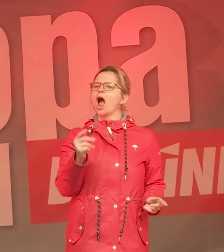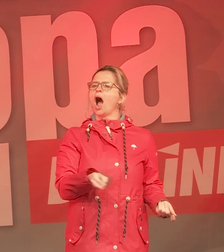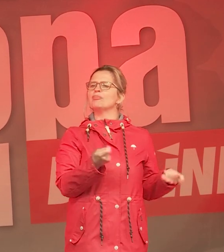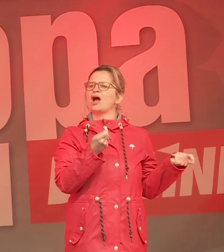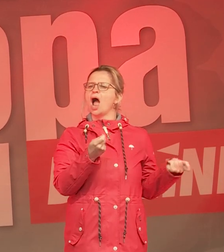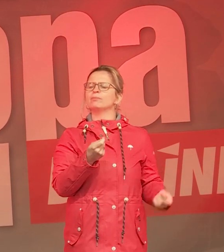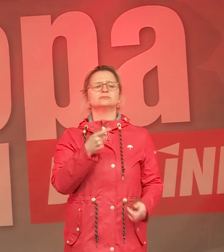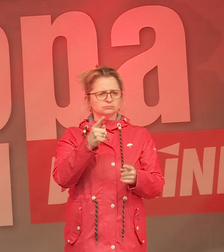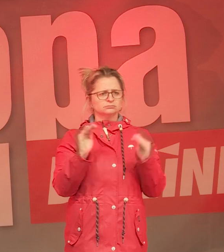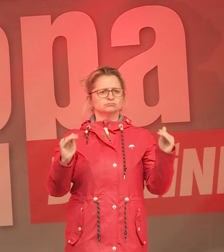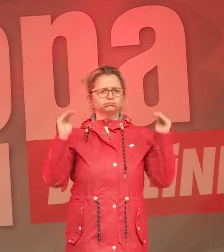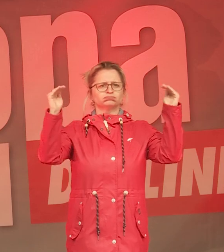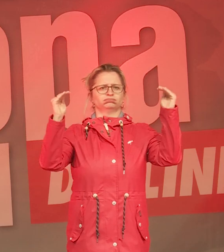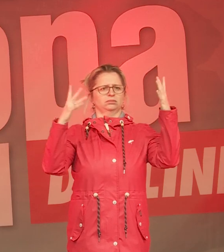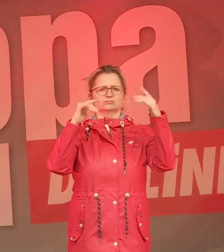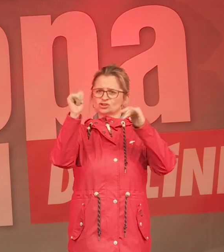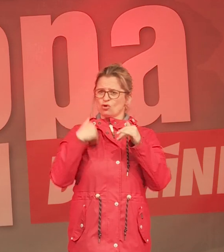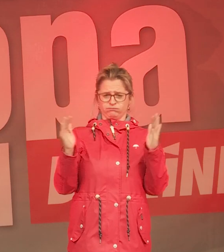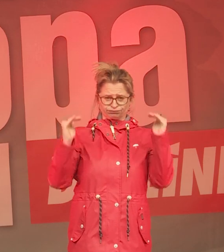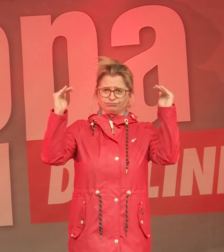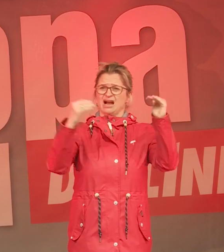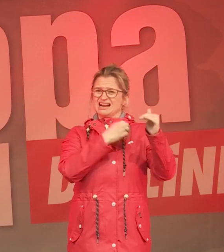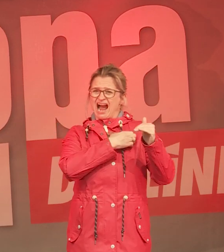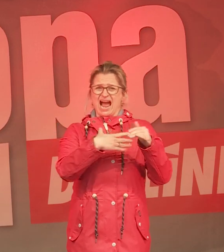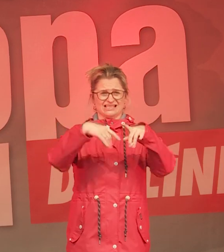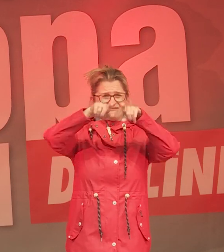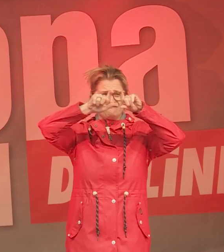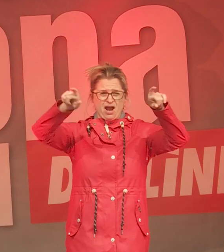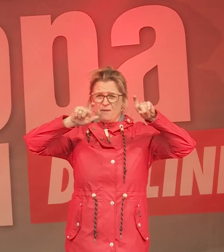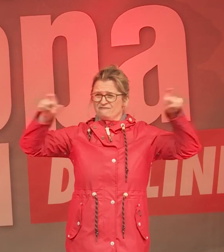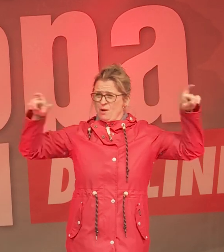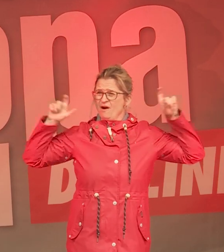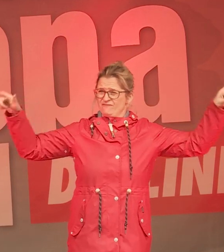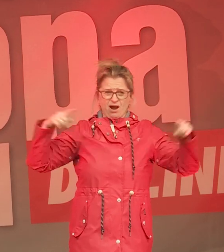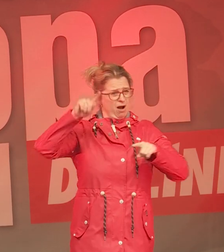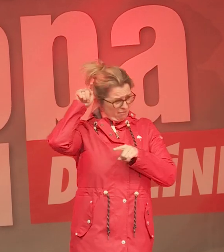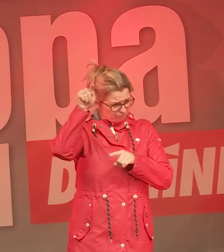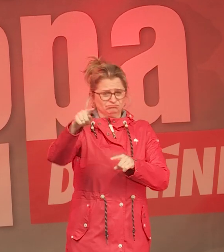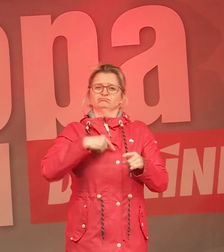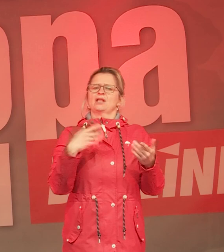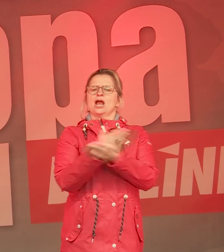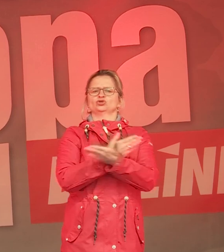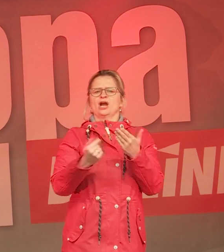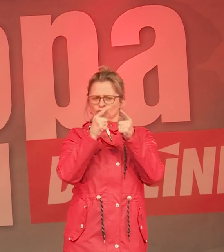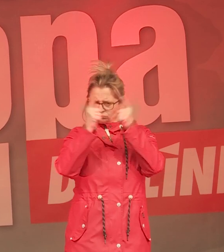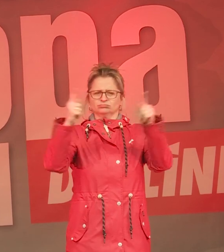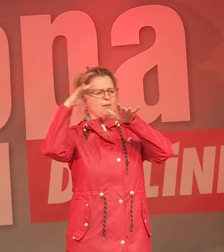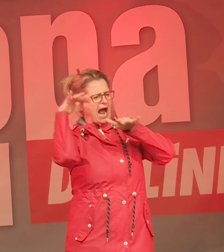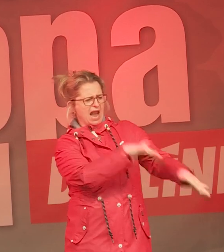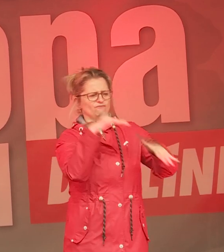Das sind die oberen 10.000, das sind die Reichen, das sind die großen Unternehmen, das sind die, die die großen Parteien, die